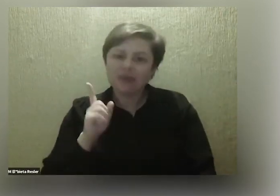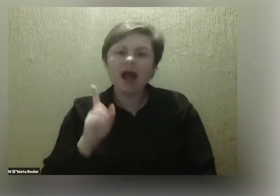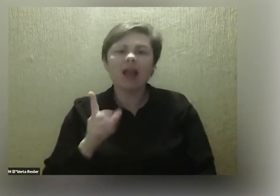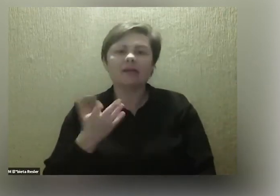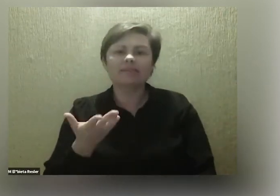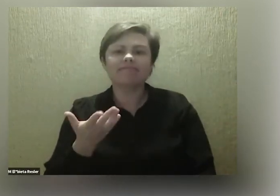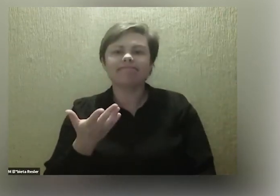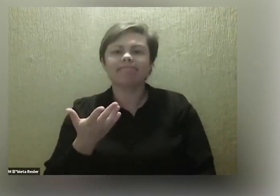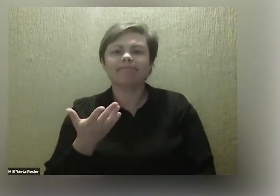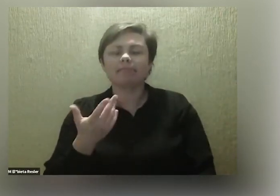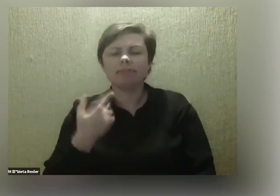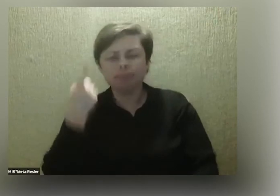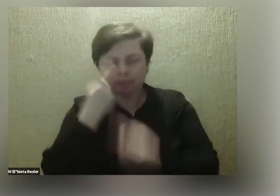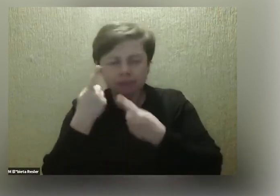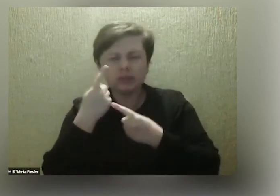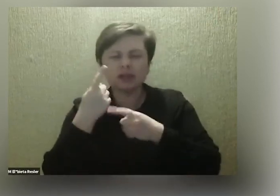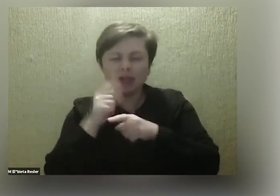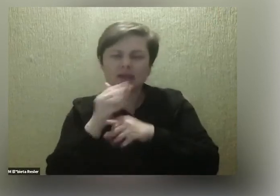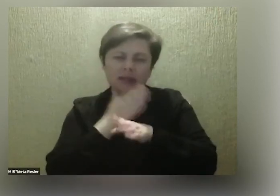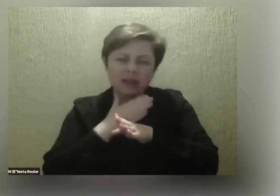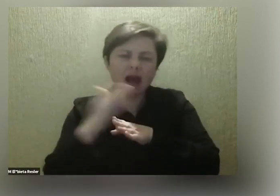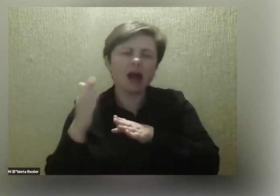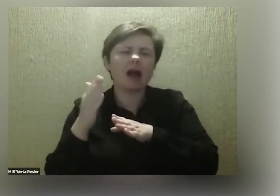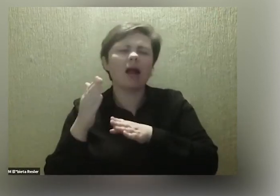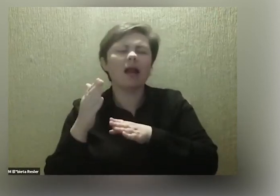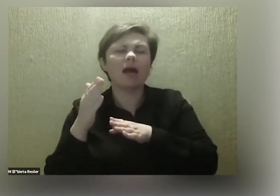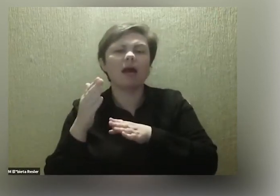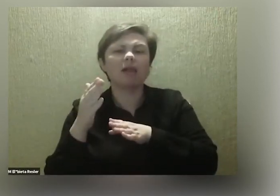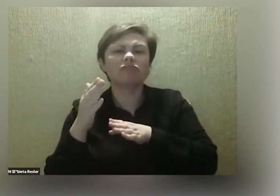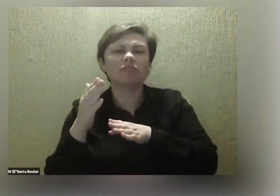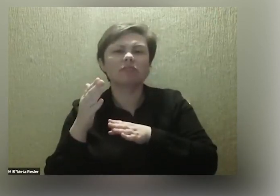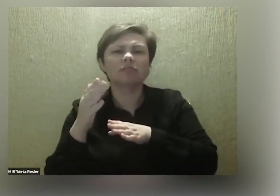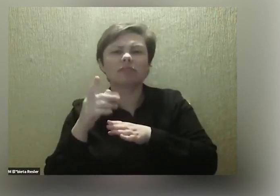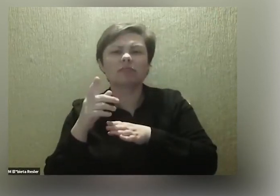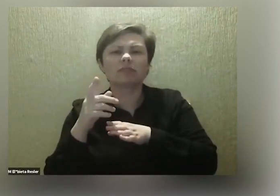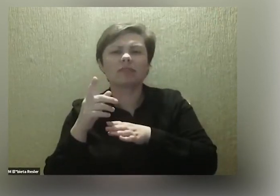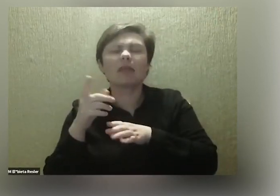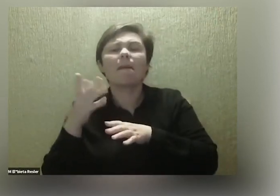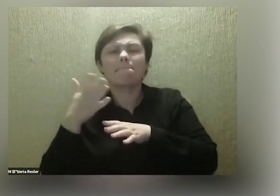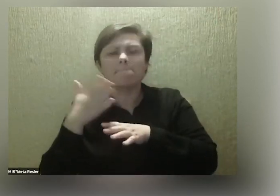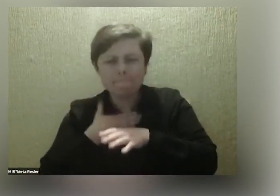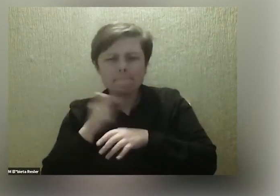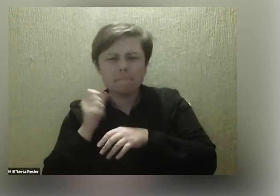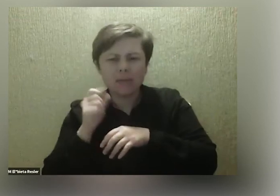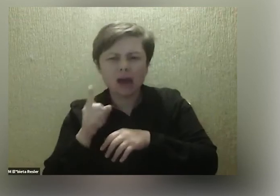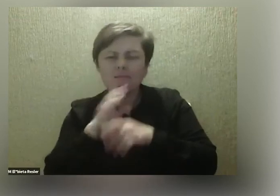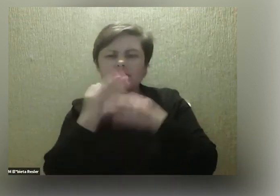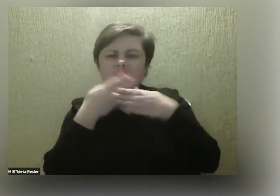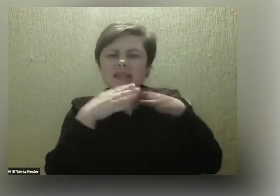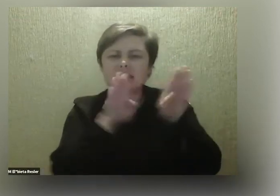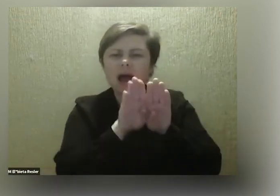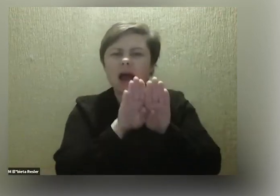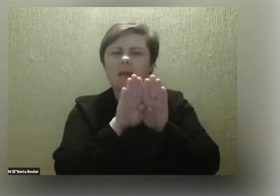Ale myślę, że nadal odbywają się takie hermetyczne,